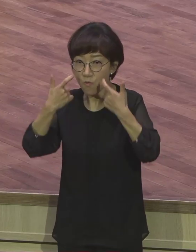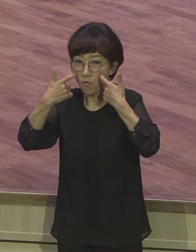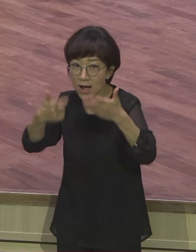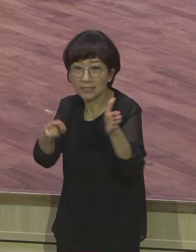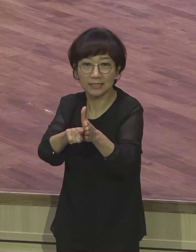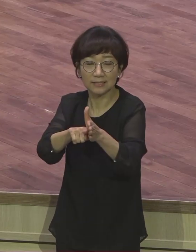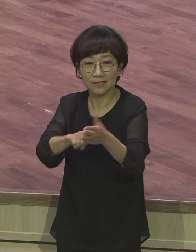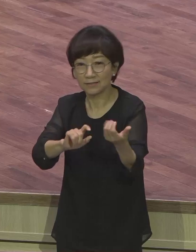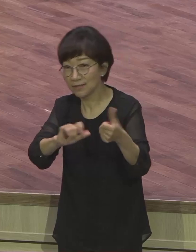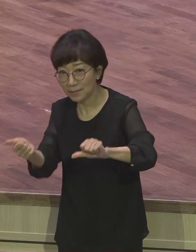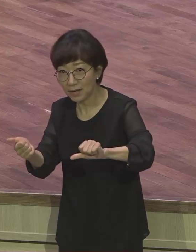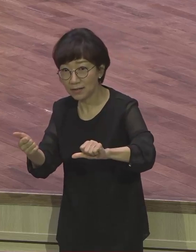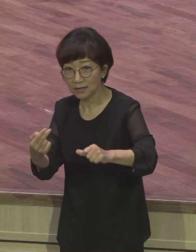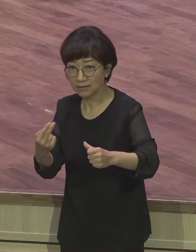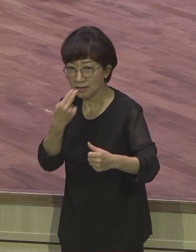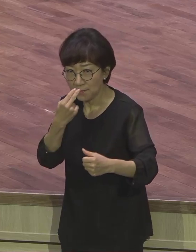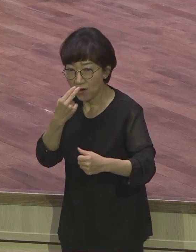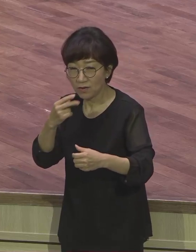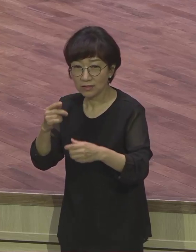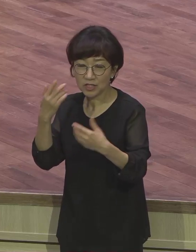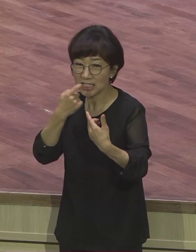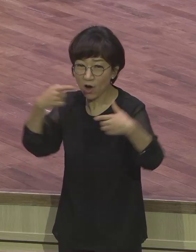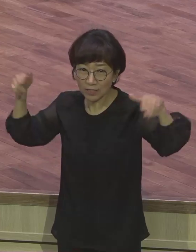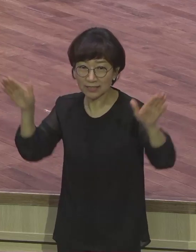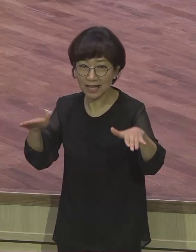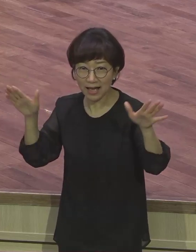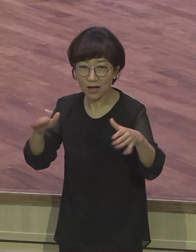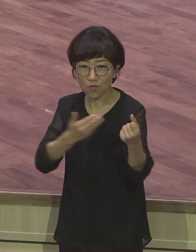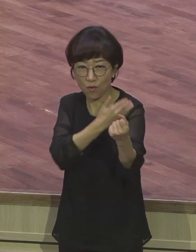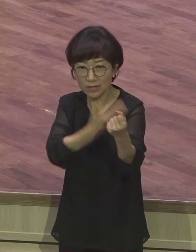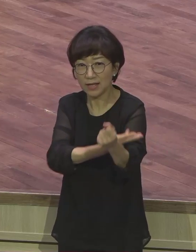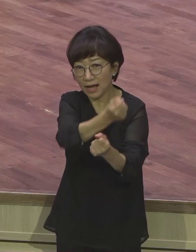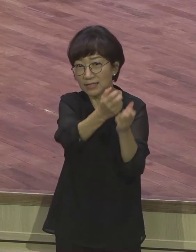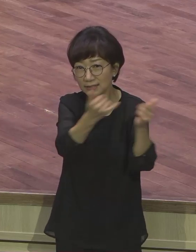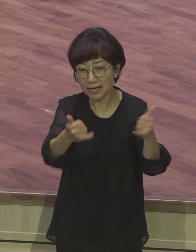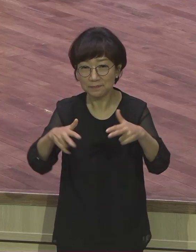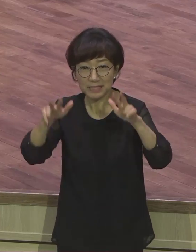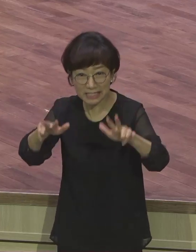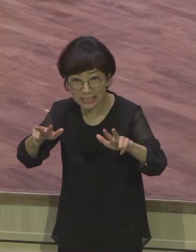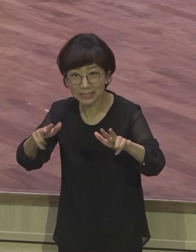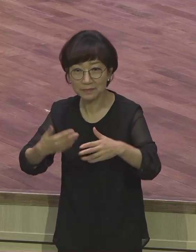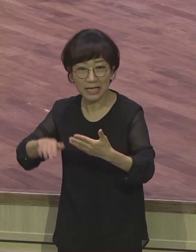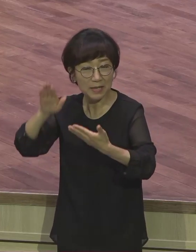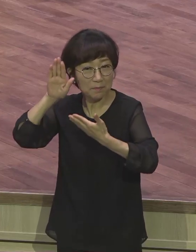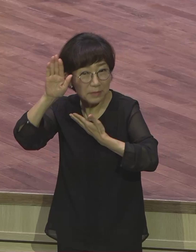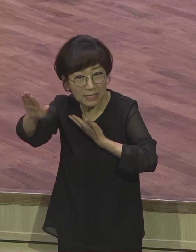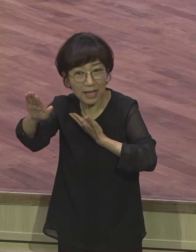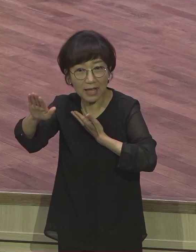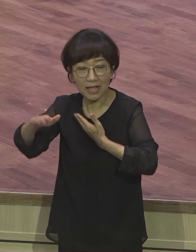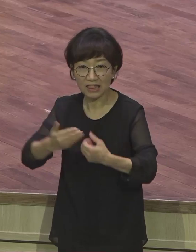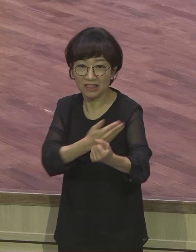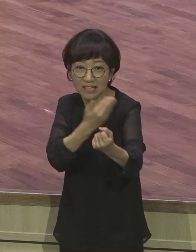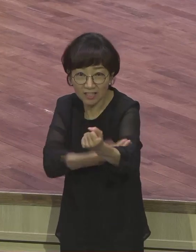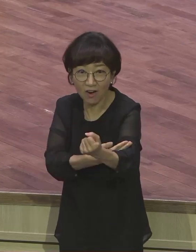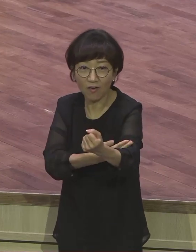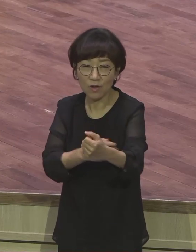사망이나 생명이나 천사들이나 권사자들이나 현재일이나 장래일이나 능력이나